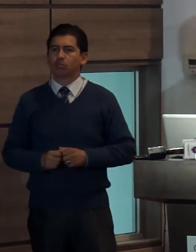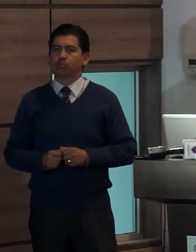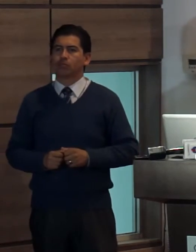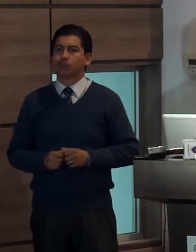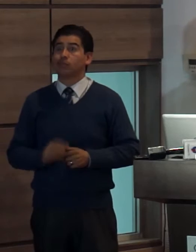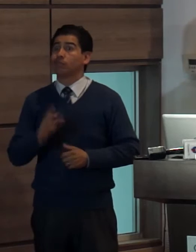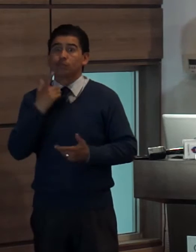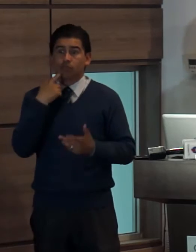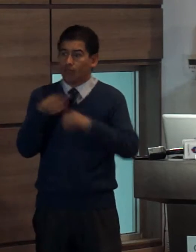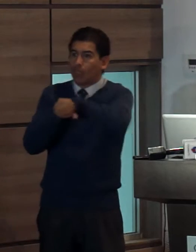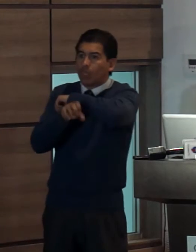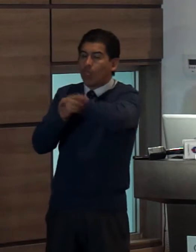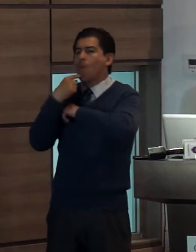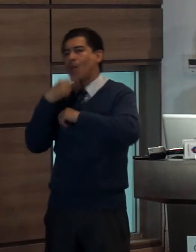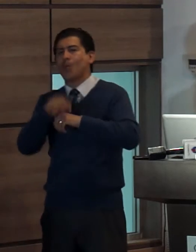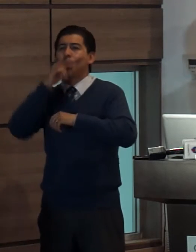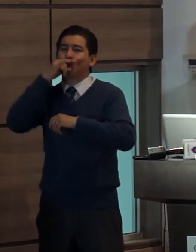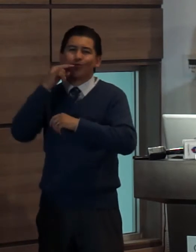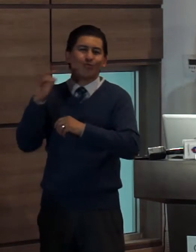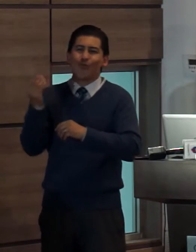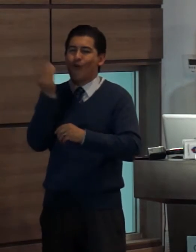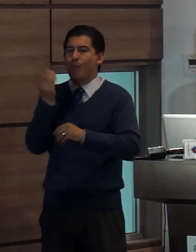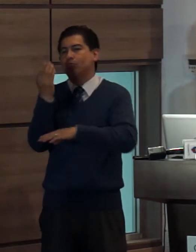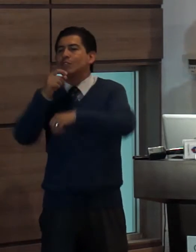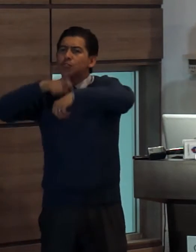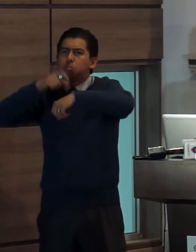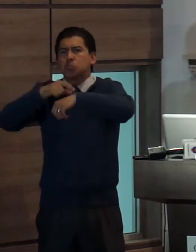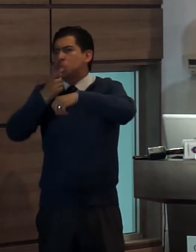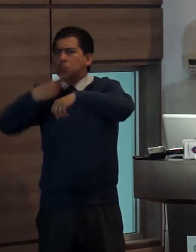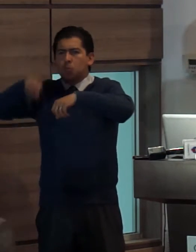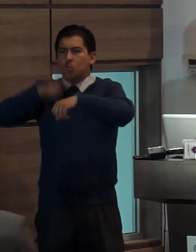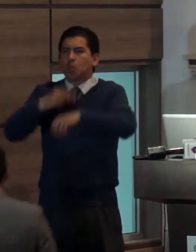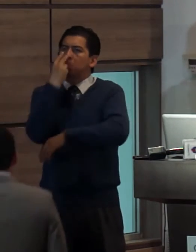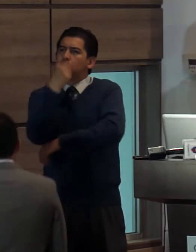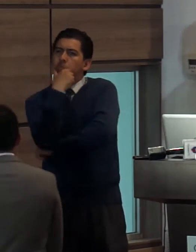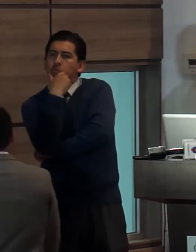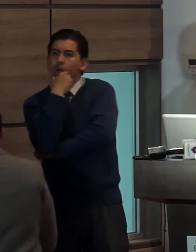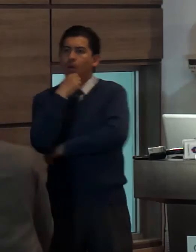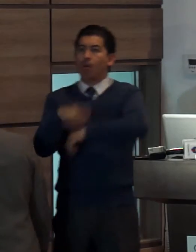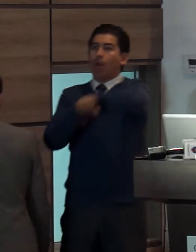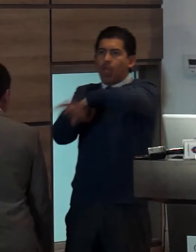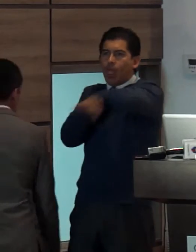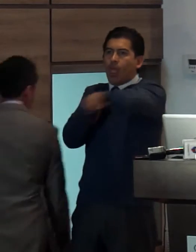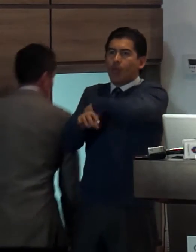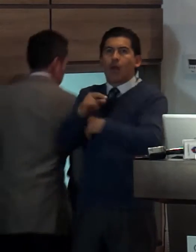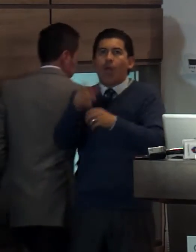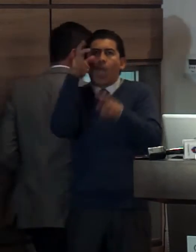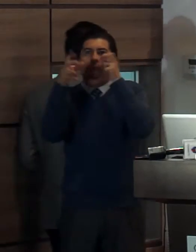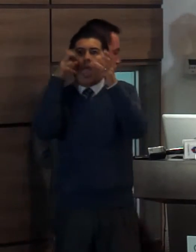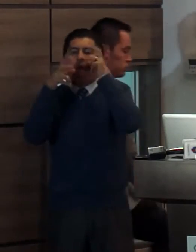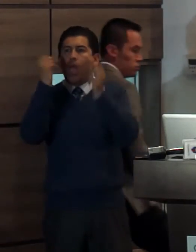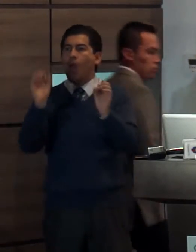inadecuada en horarios de franjas horarias considerándose inadecuadas aquellos programas que incitan a la